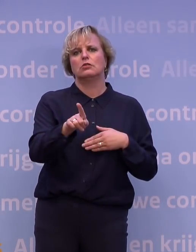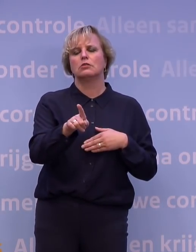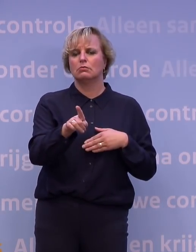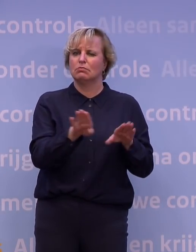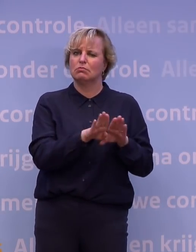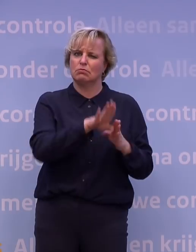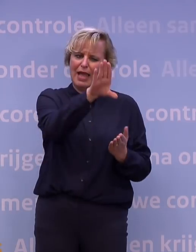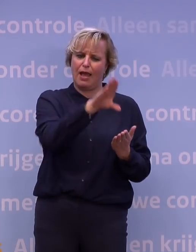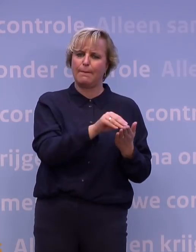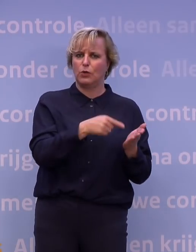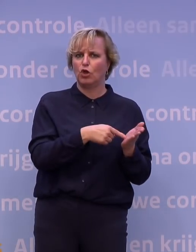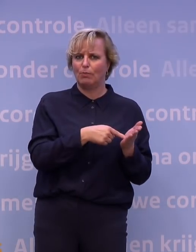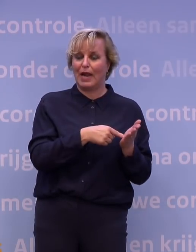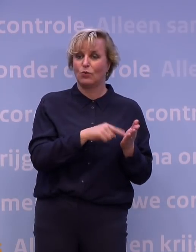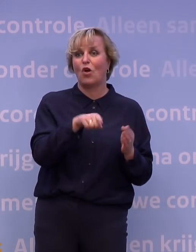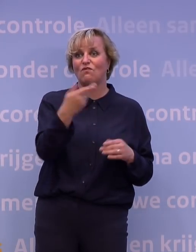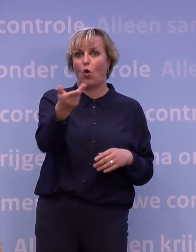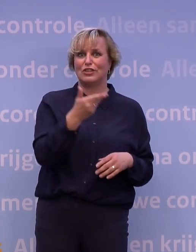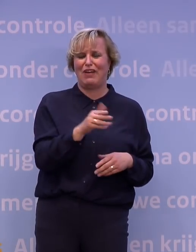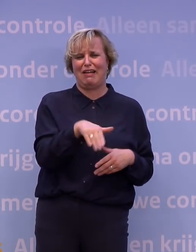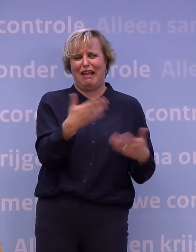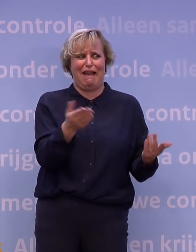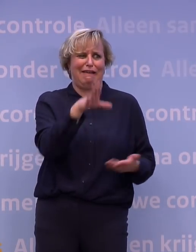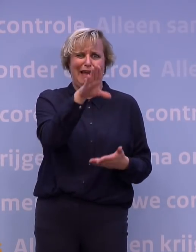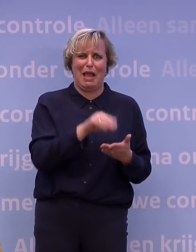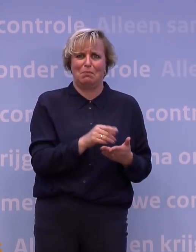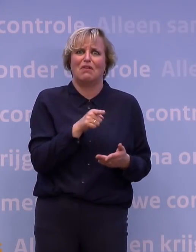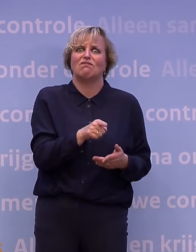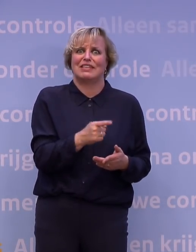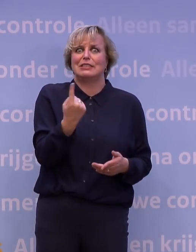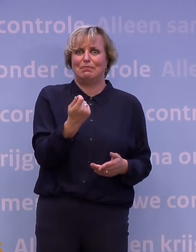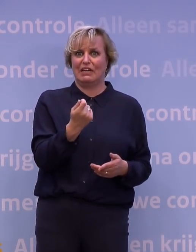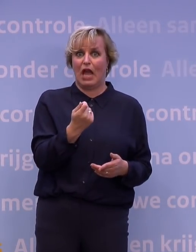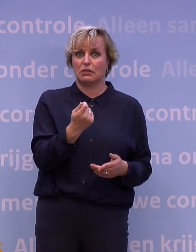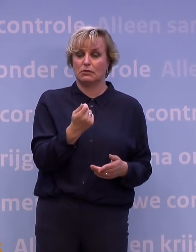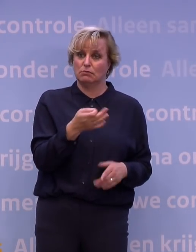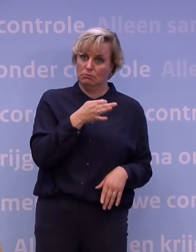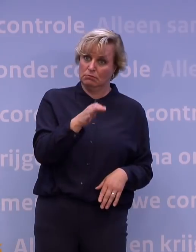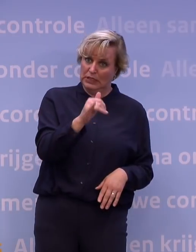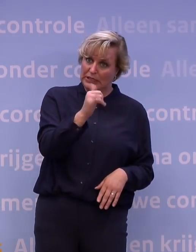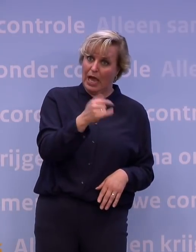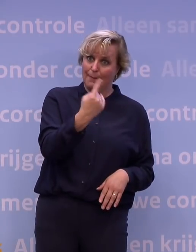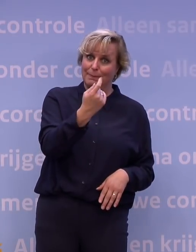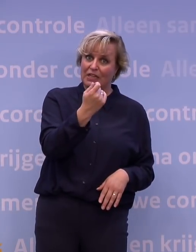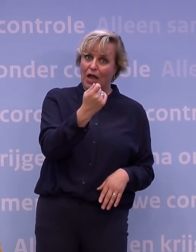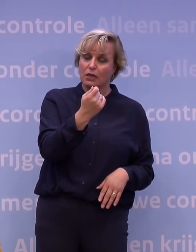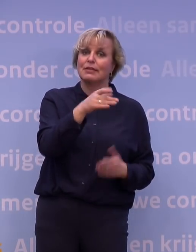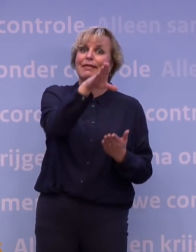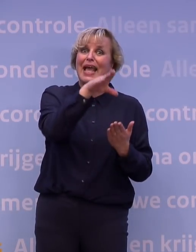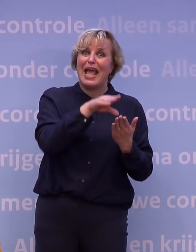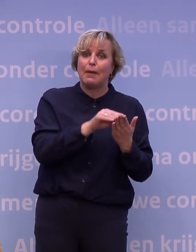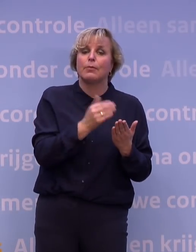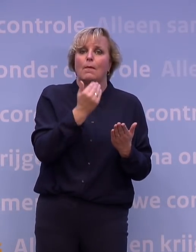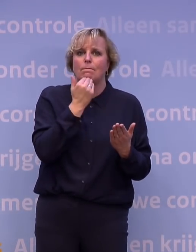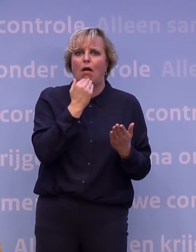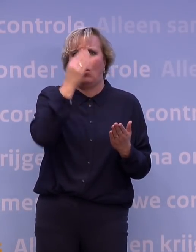gebruiken ook doen. En dan gaat uw volgende vraag natuurlijk zijn, maar heeft de app dan eigenlijk nogal meerwaarde? En het antwoord op die vraag is ja, want die app is namelijk veel completer in het onthouden